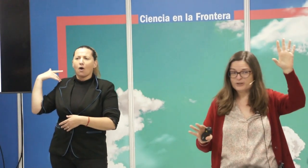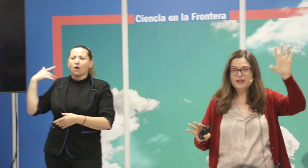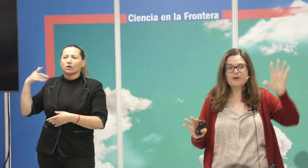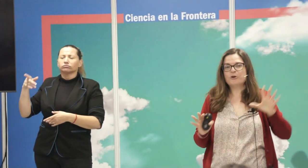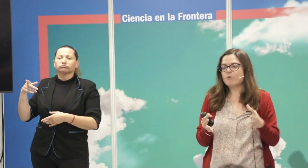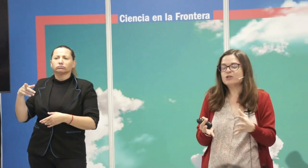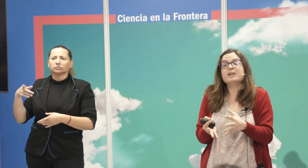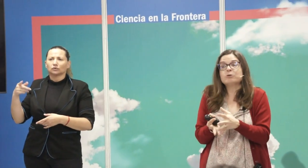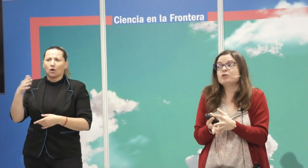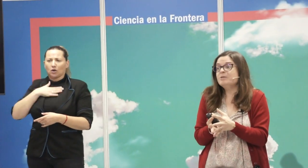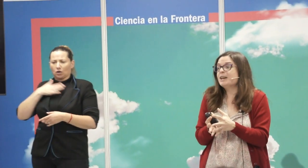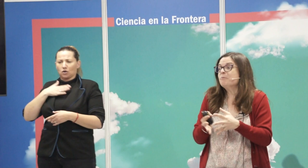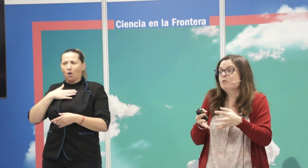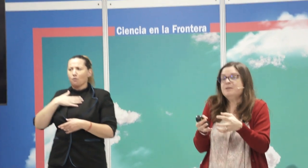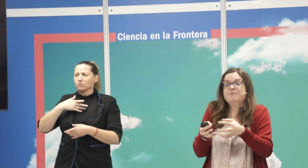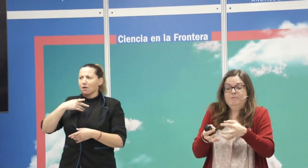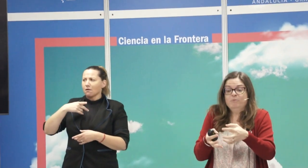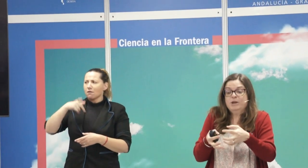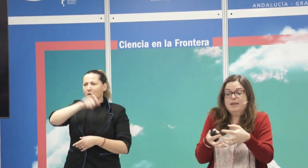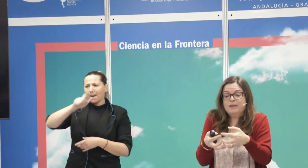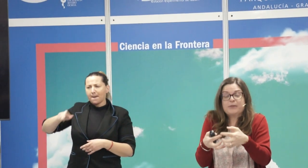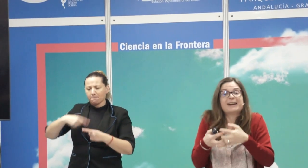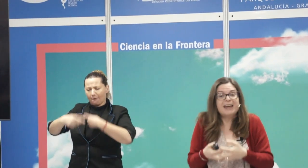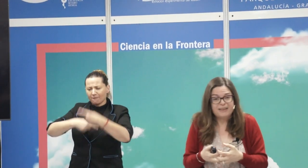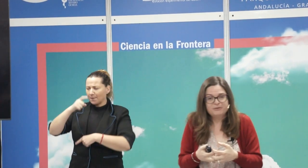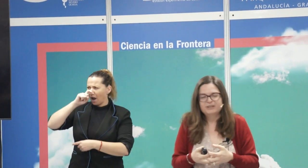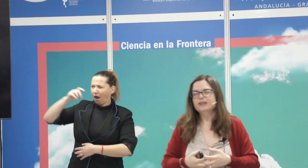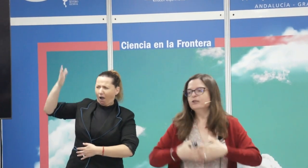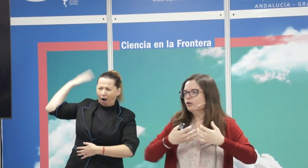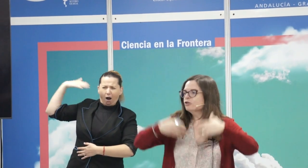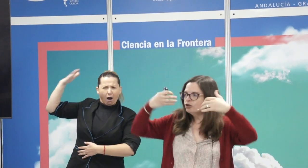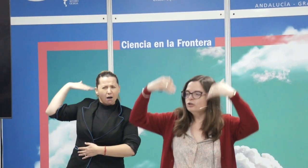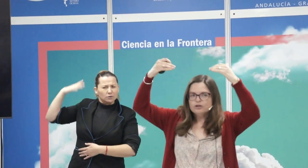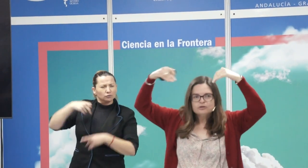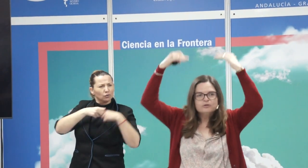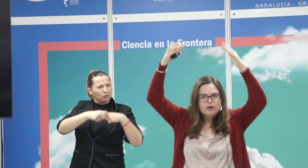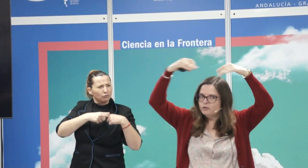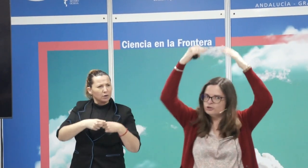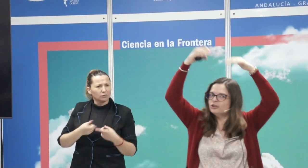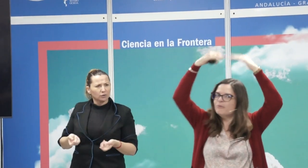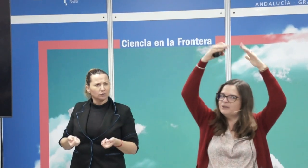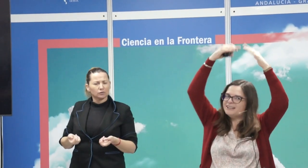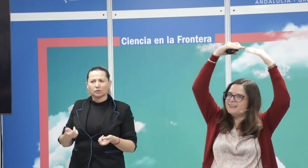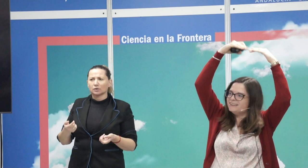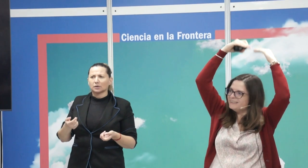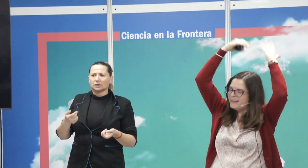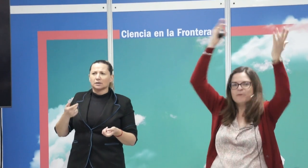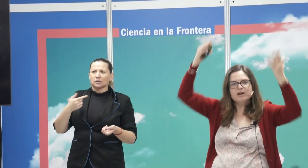ancestros. Con lo cual, es una exclusividad muy cerrada. Todos nosotros, nuestros